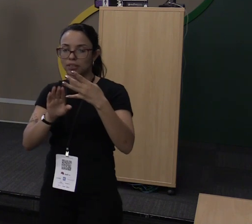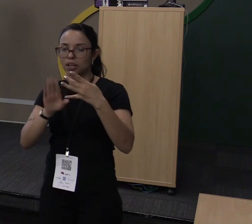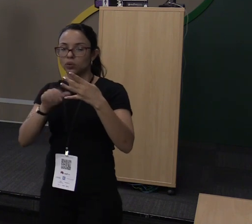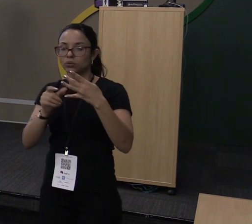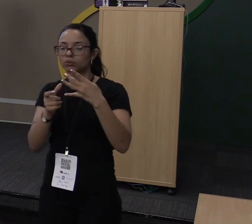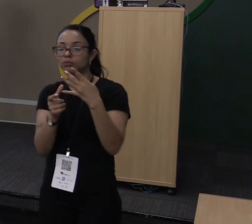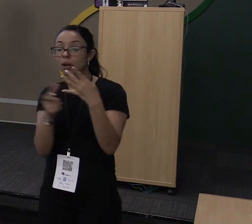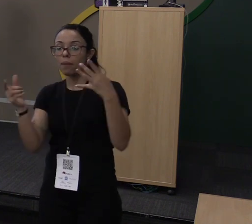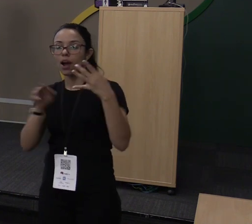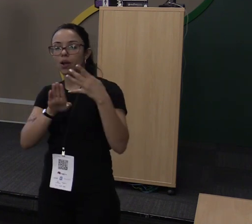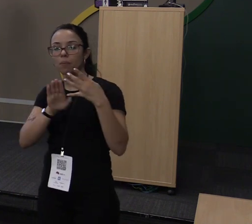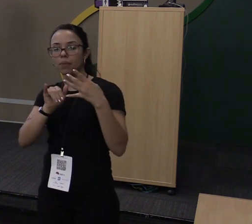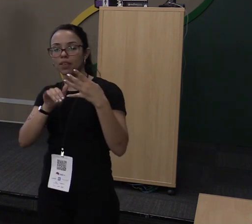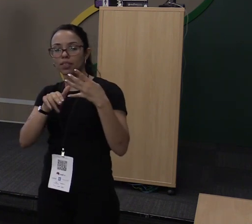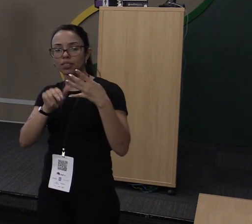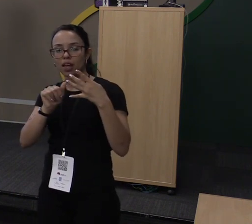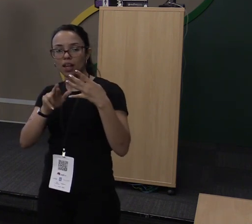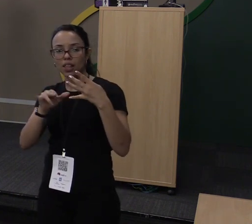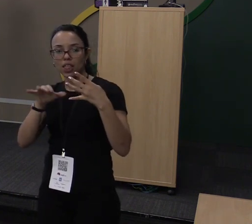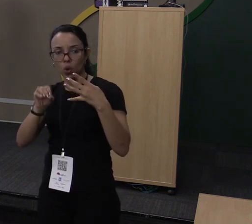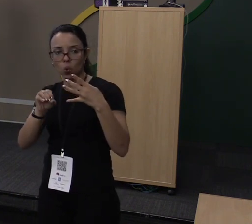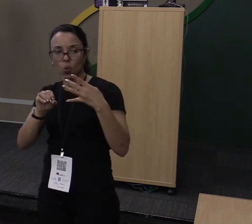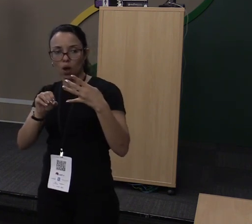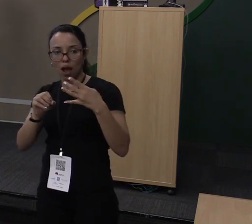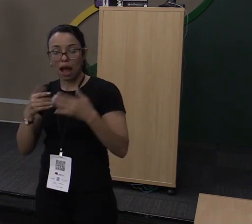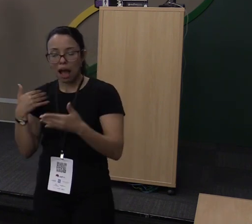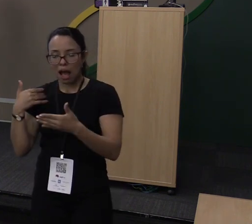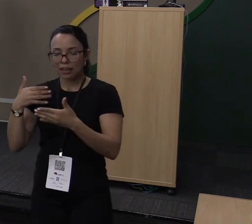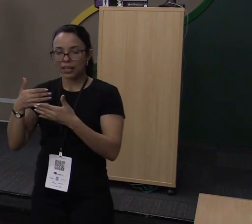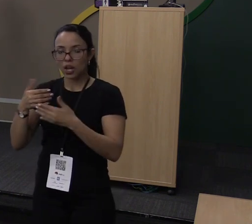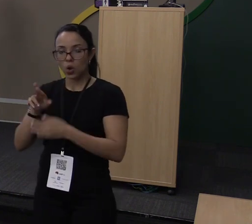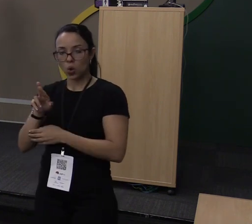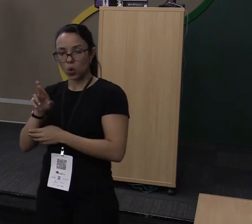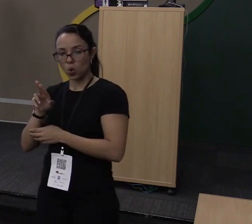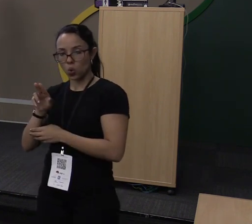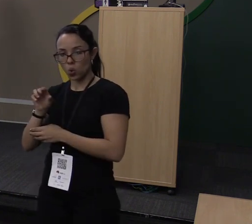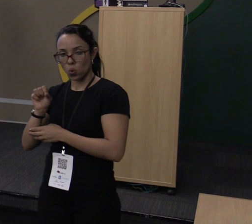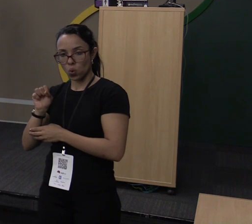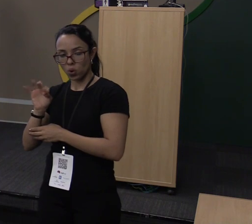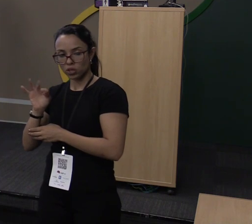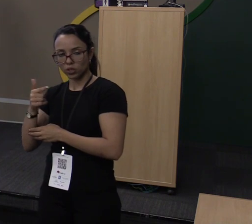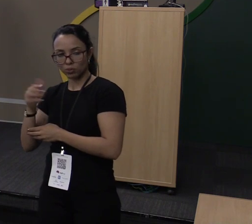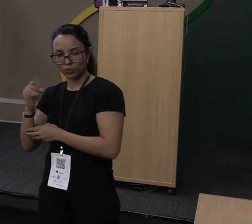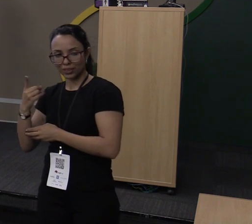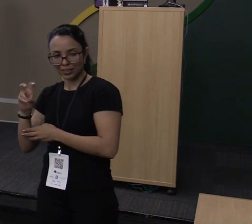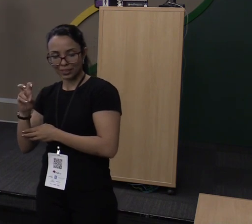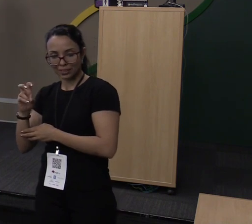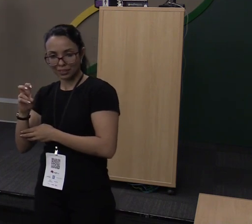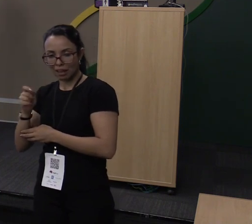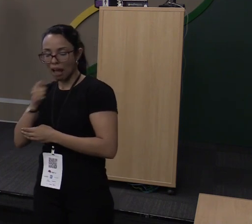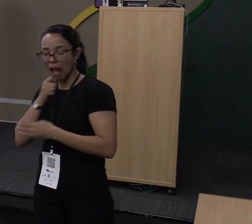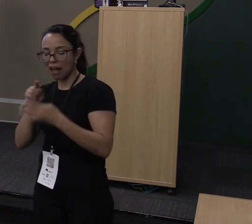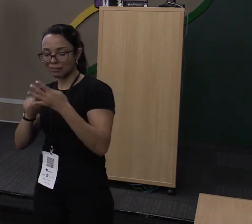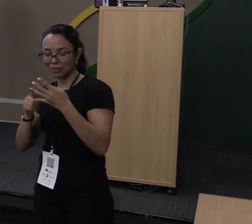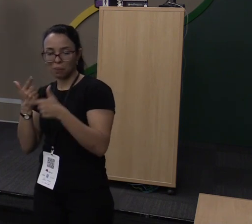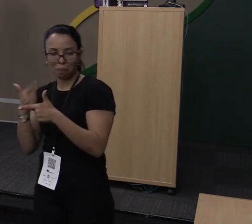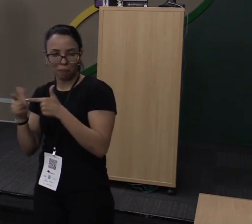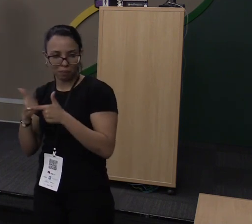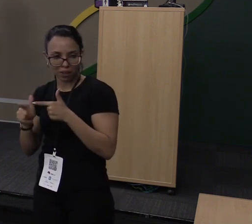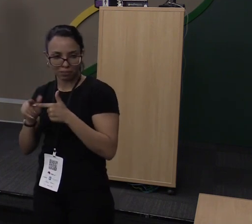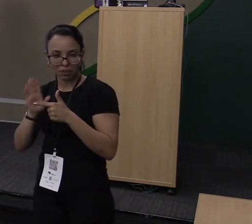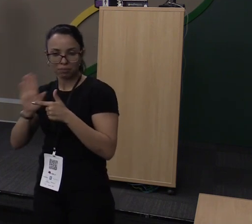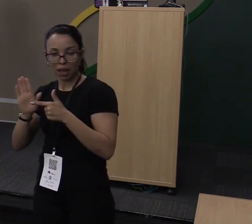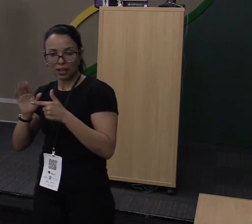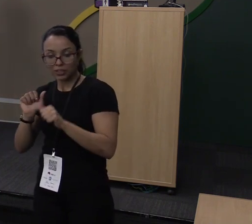binário. Até o Rust 2015, o tamanho do binário também era grande, por conta desse monte de checagens. Mas isso foi resolvido na